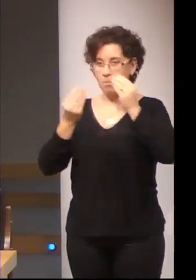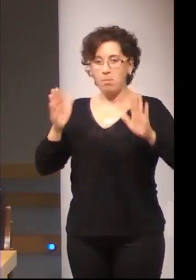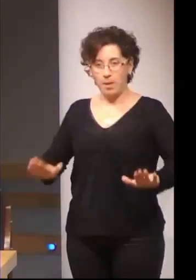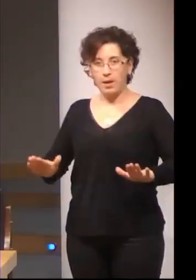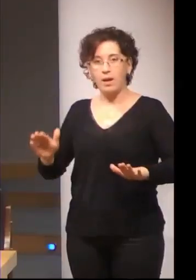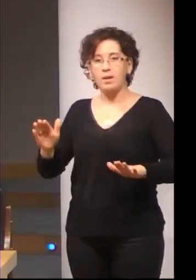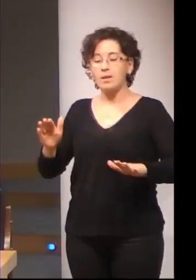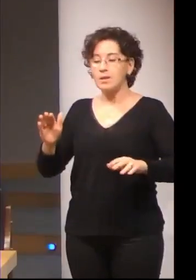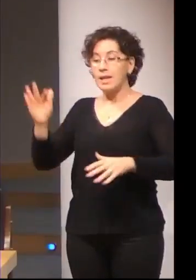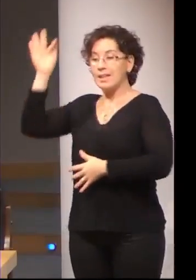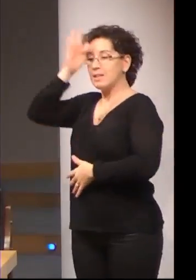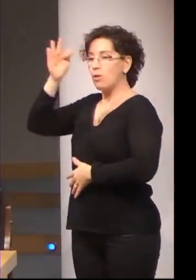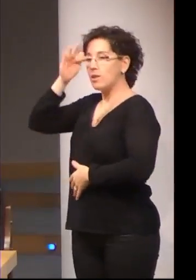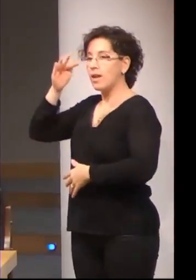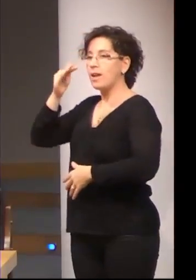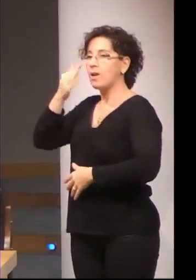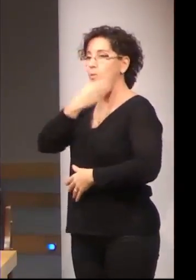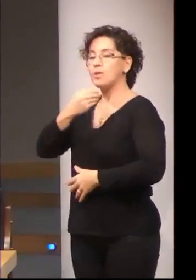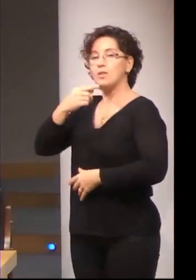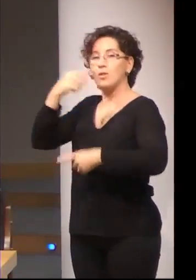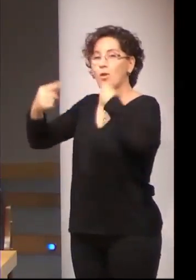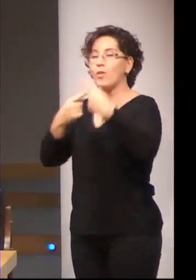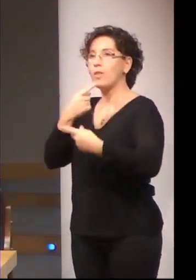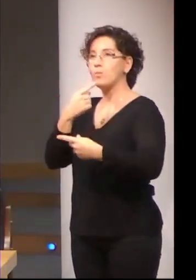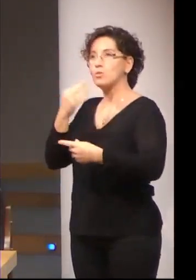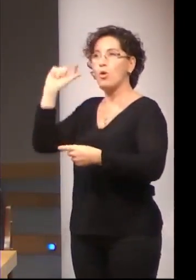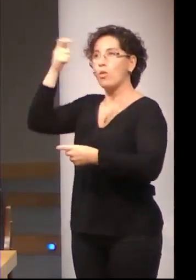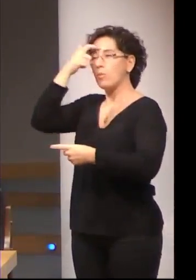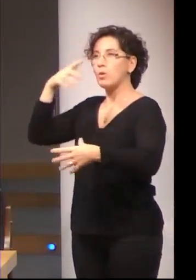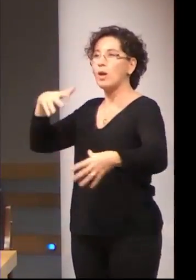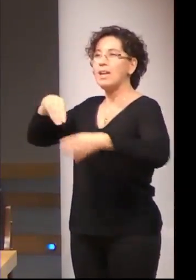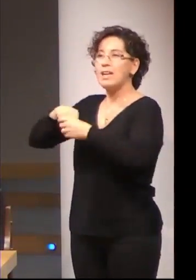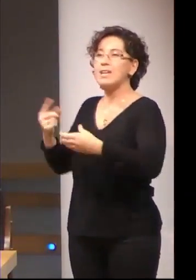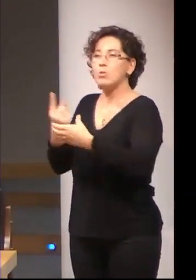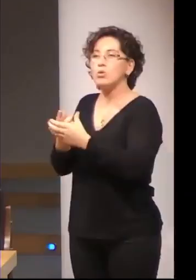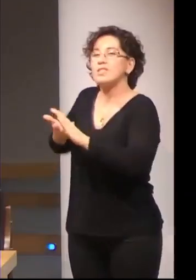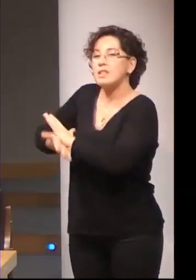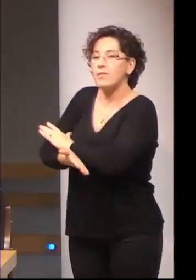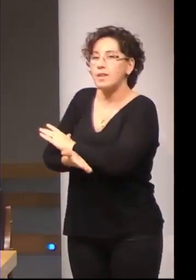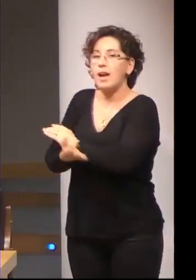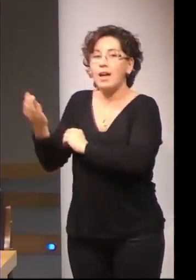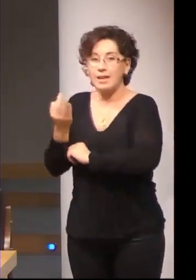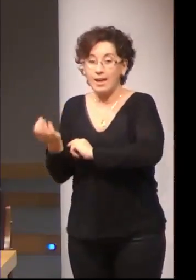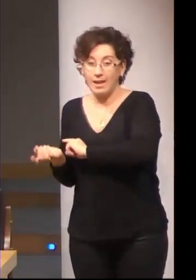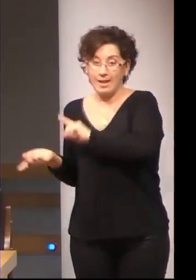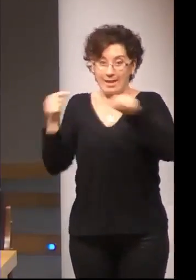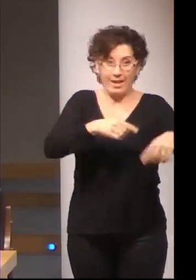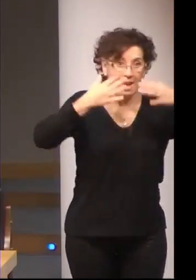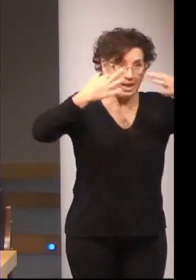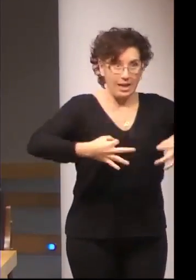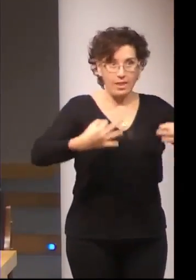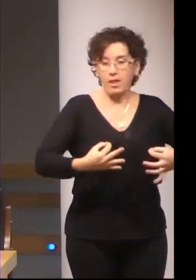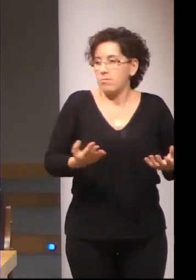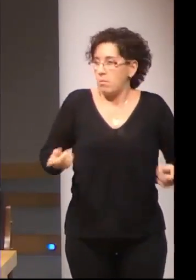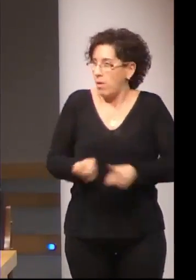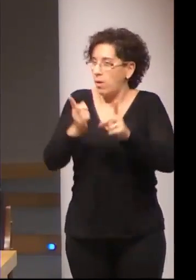inclusión que día a día con un niño sordo, con una madre sorda, con una compañera sorda o con un familiar sordo